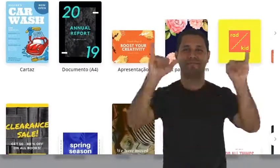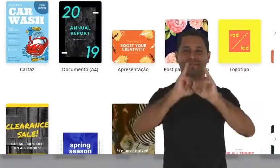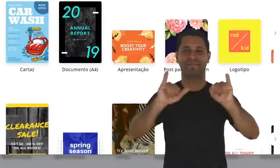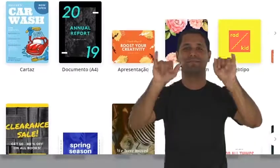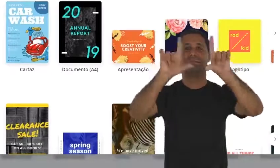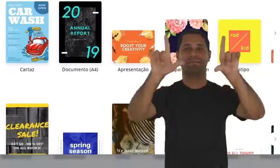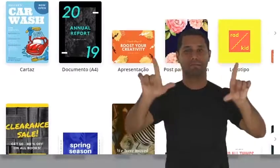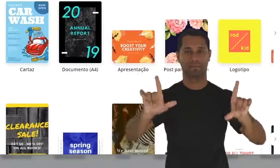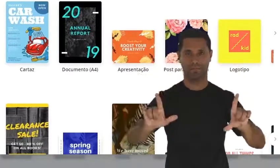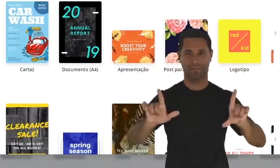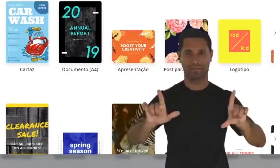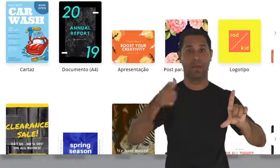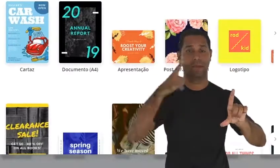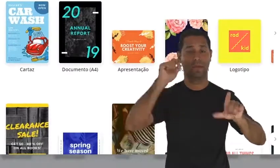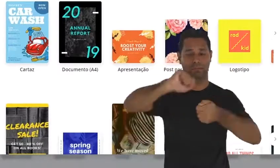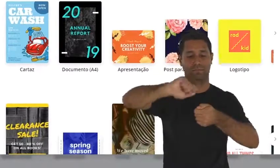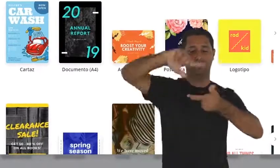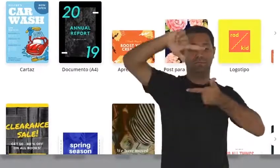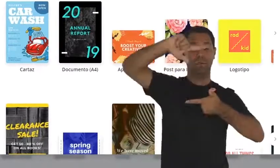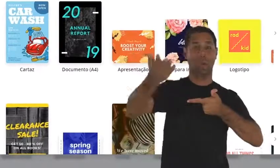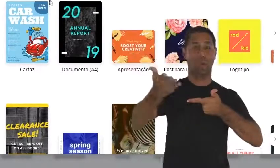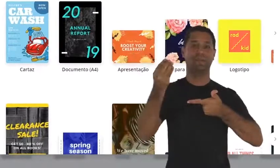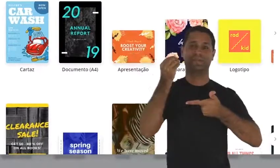que é o que a gente vai testar aqui hoje.